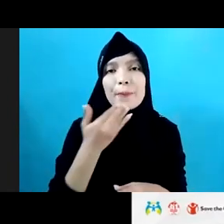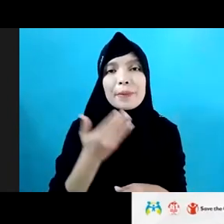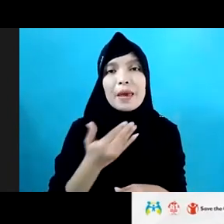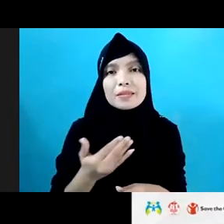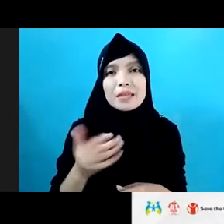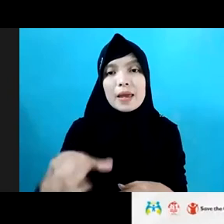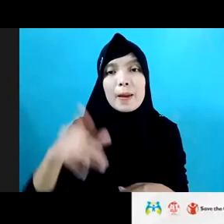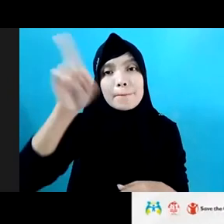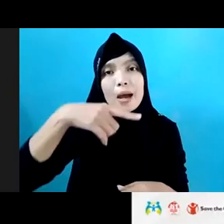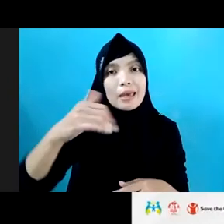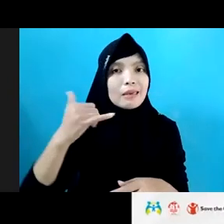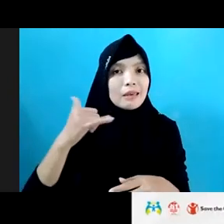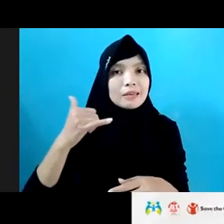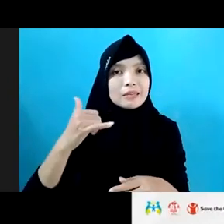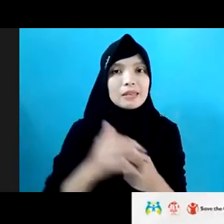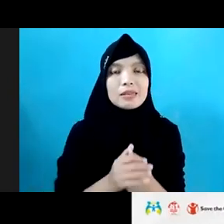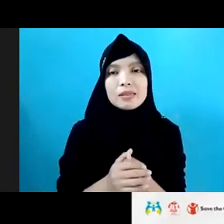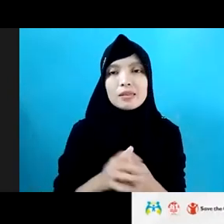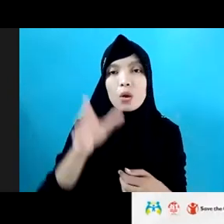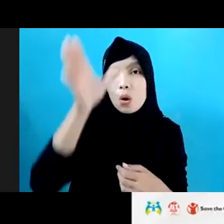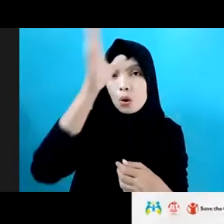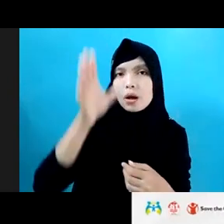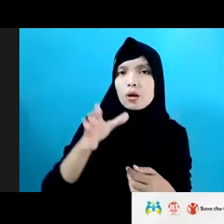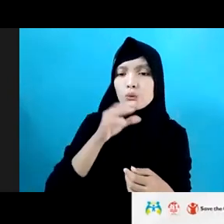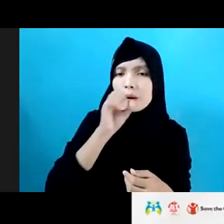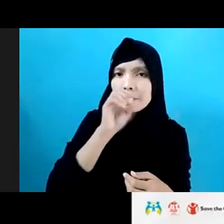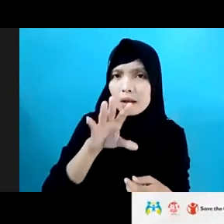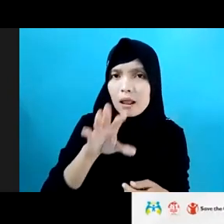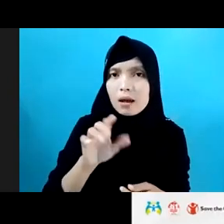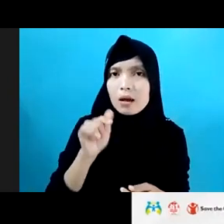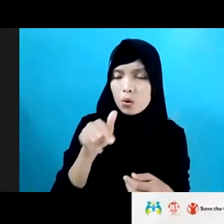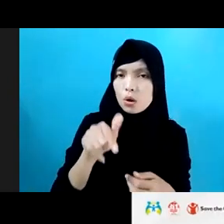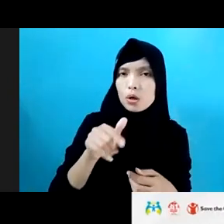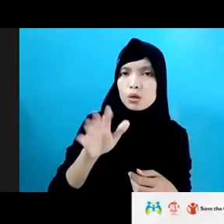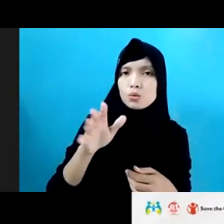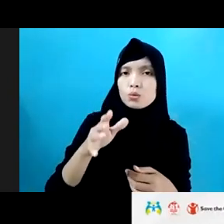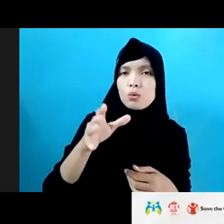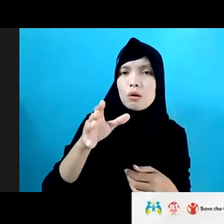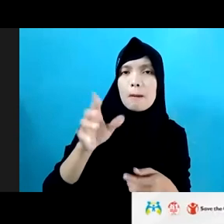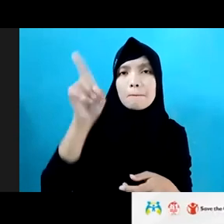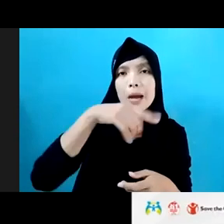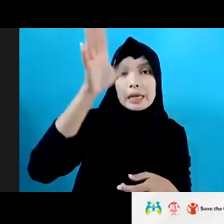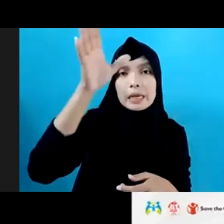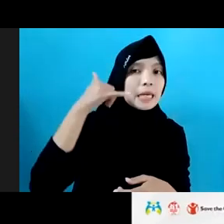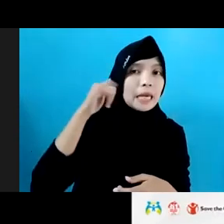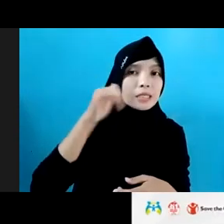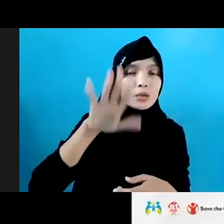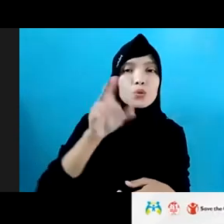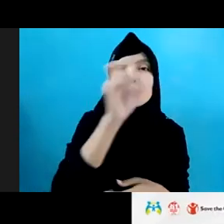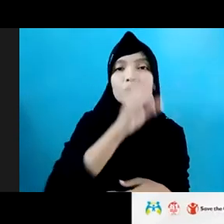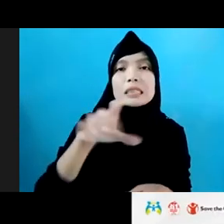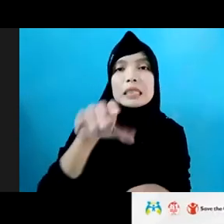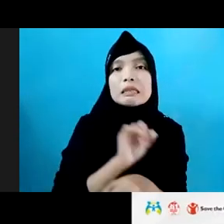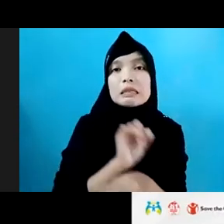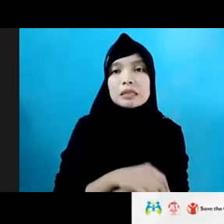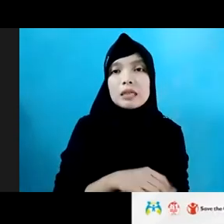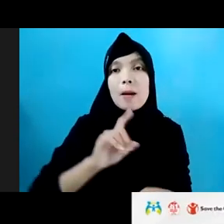Dan orang tuanya mengatakan, mereka pakai gadget untuk mencari kerja, padahal pada saat mereka pakai gadget, itu